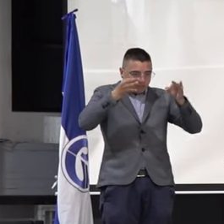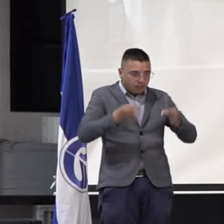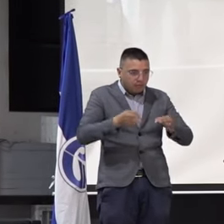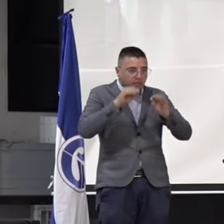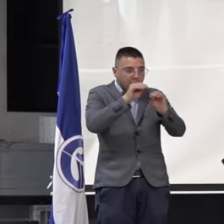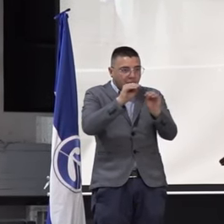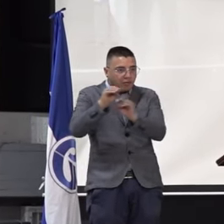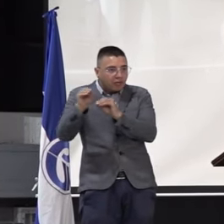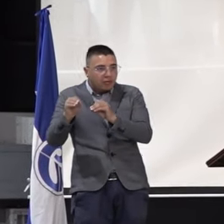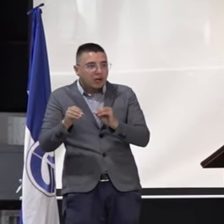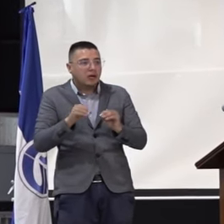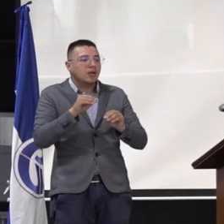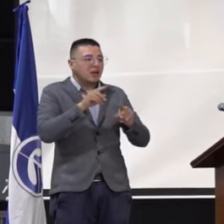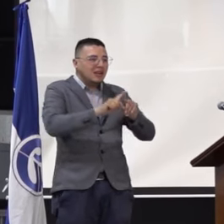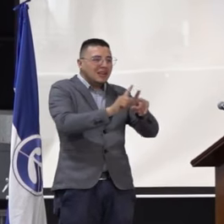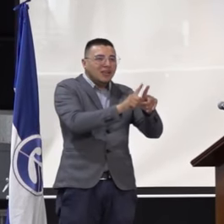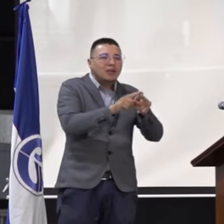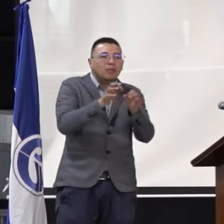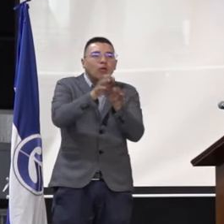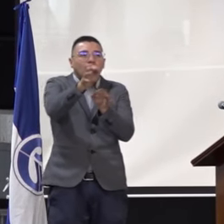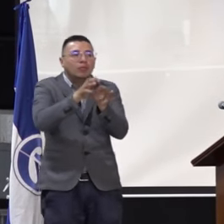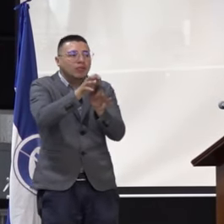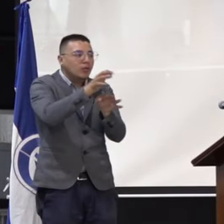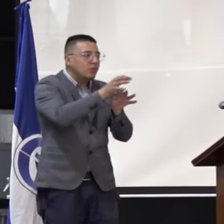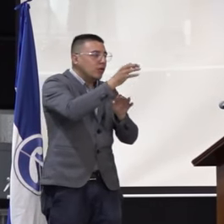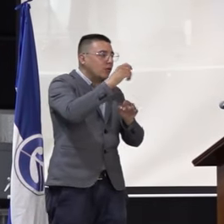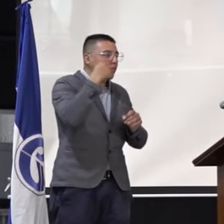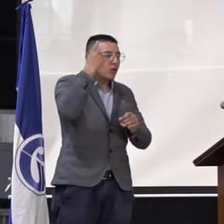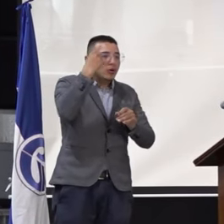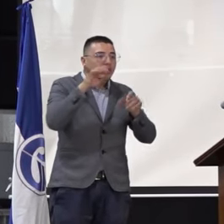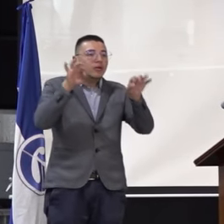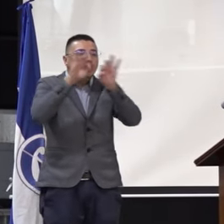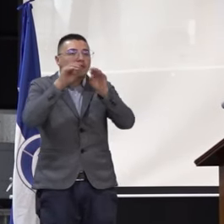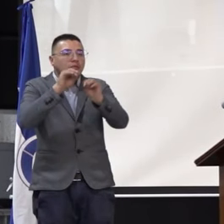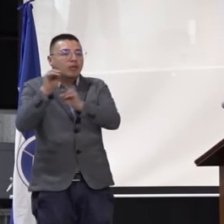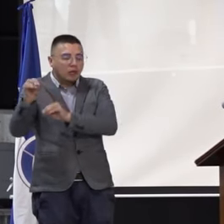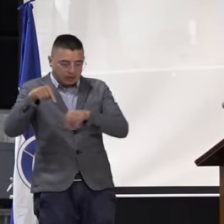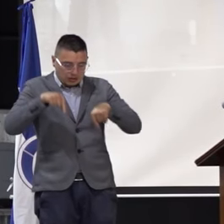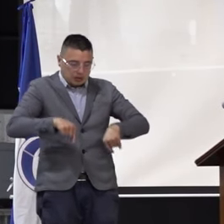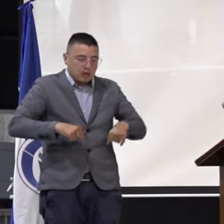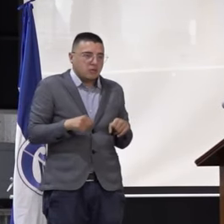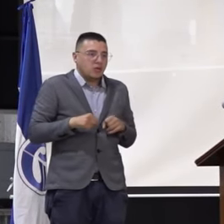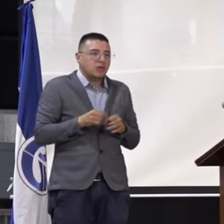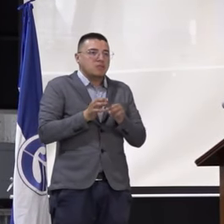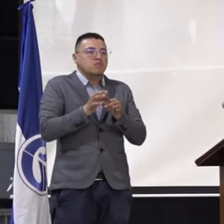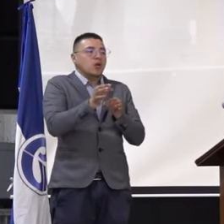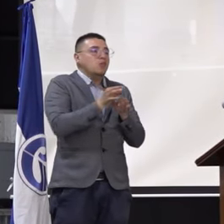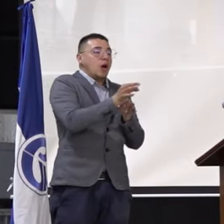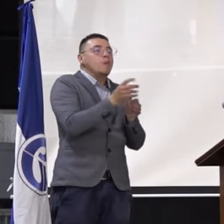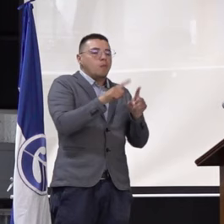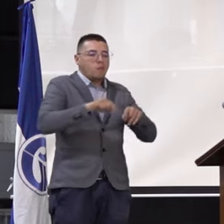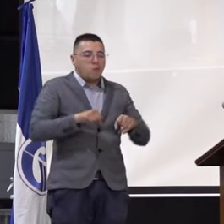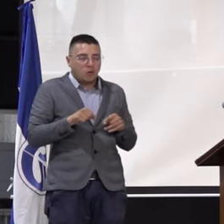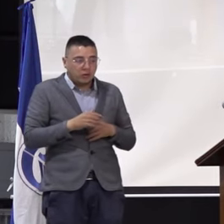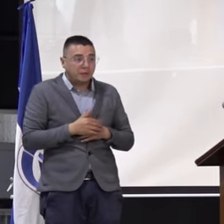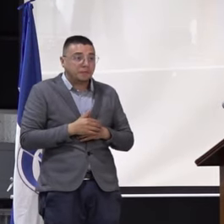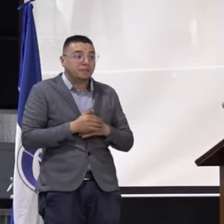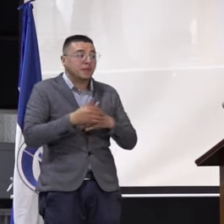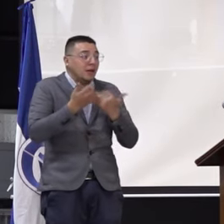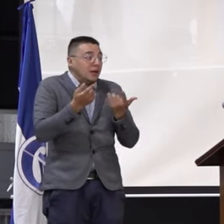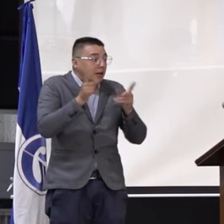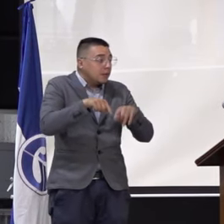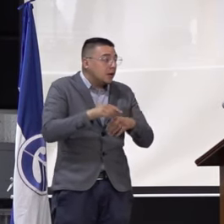en el escenario rural, formación política y alfabetización, y educación popular aquí en Bogotá. También como